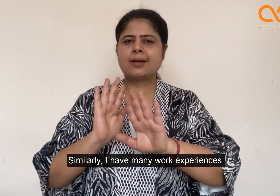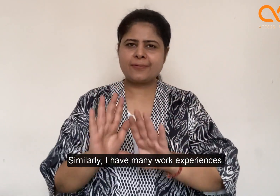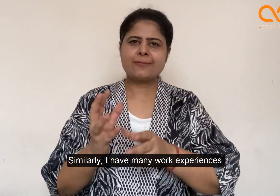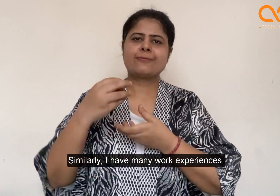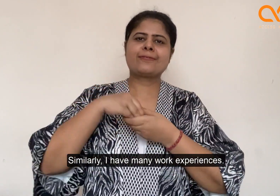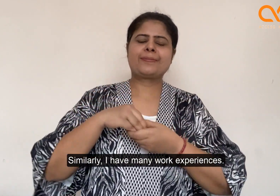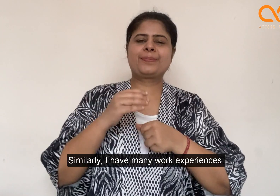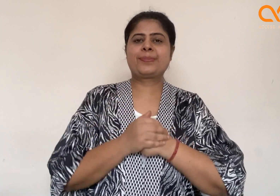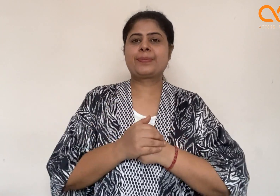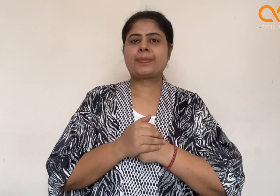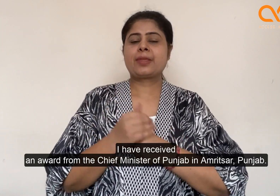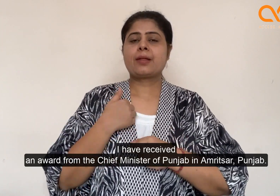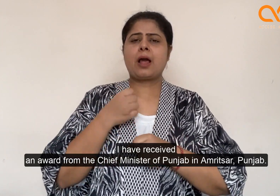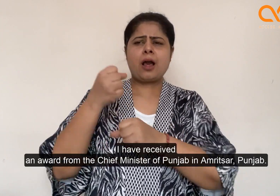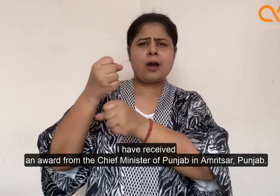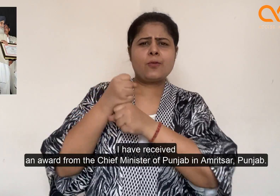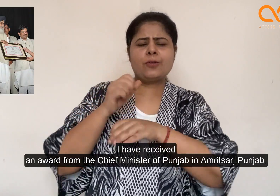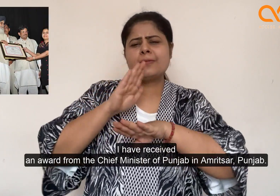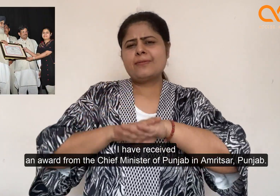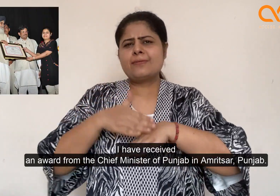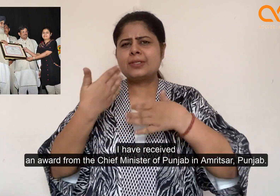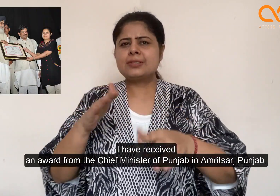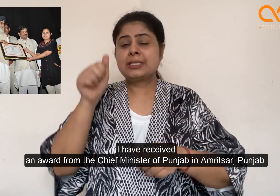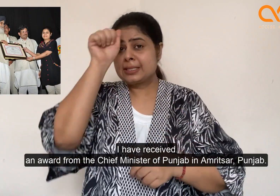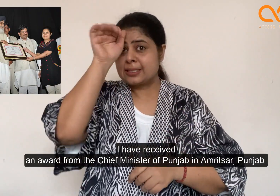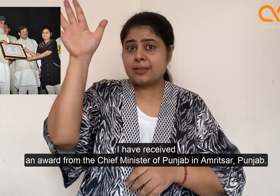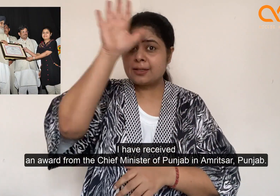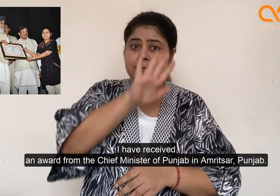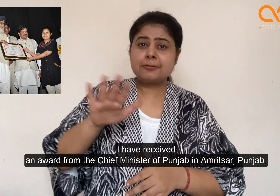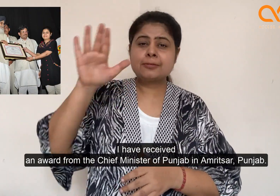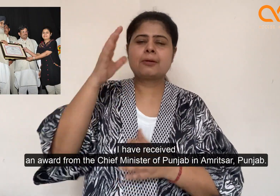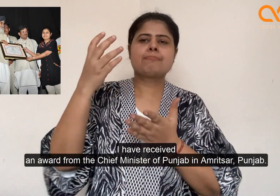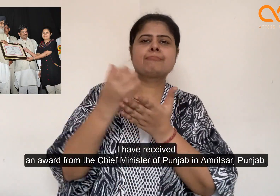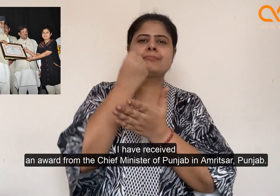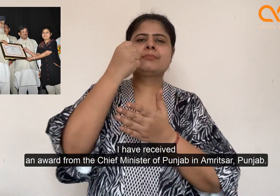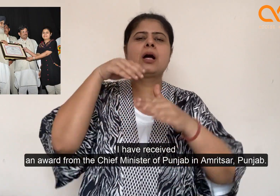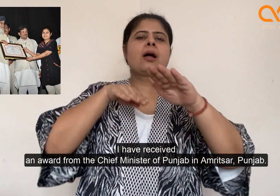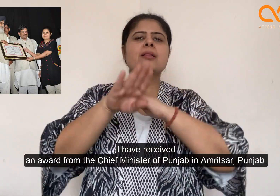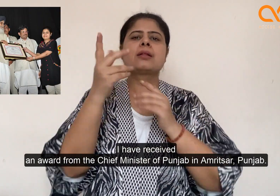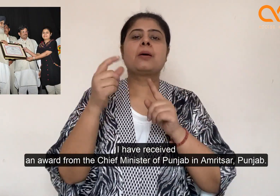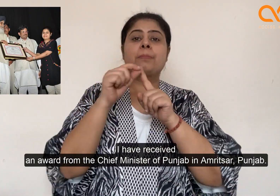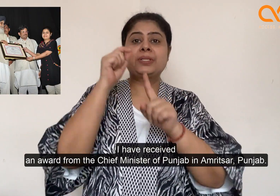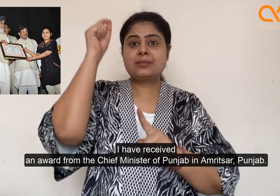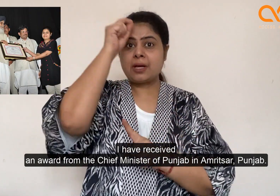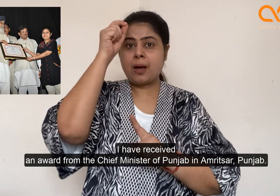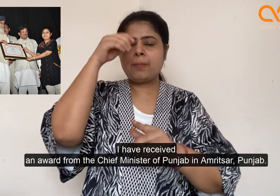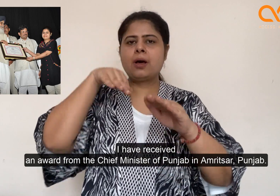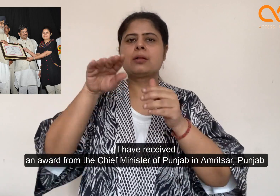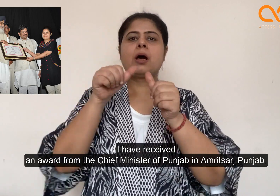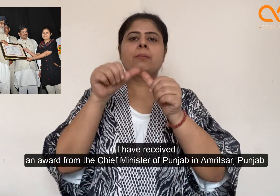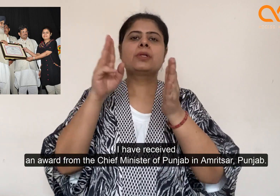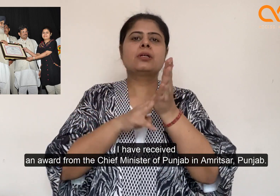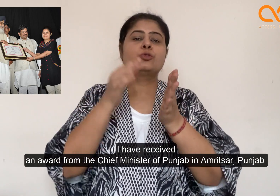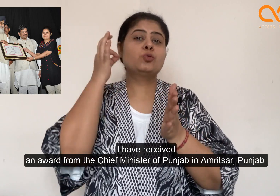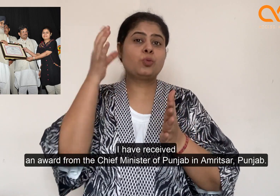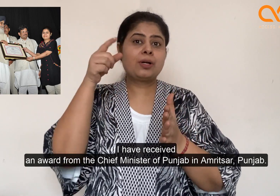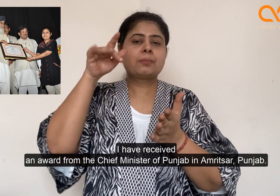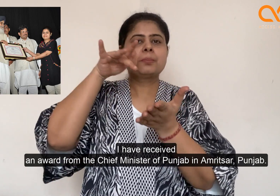मेरे कुछ कार्य नुबवाफस साज़ा करना चाती हूँ जहां मुझे पंजाब के मुख्यमंतरी द्वारा पुरुसकार भी दिया गया